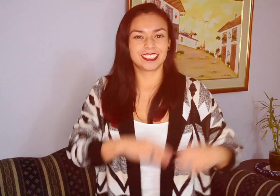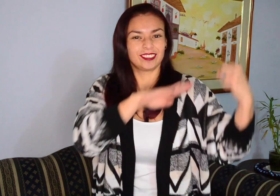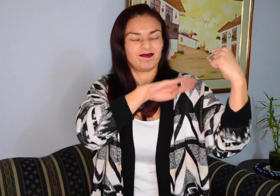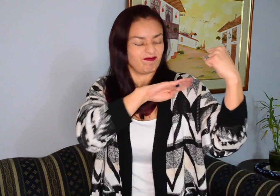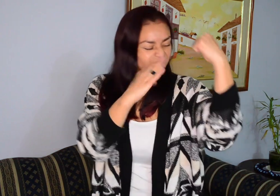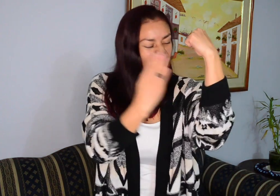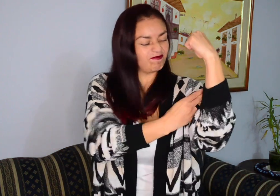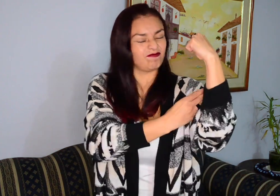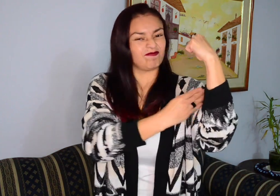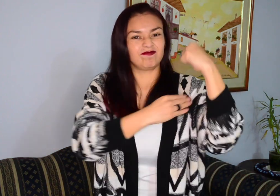Fortaleza